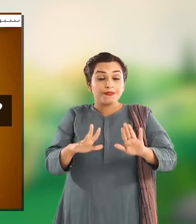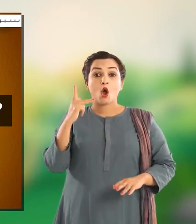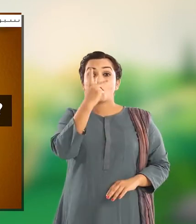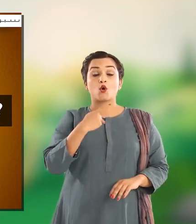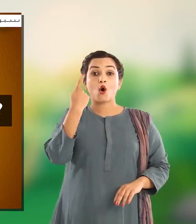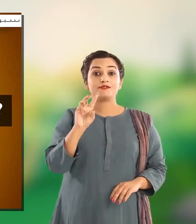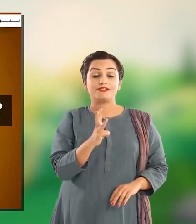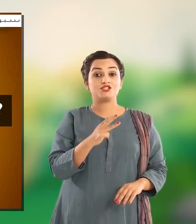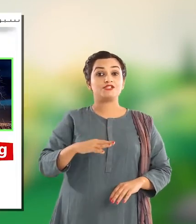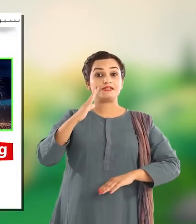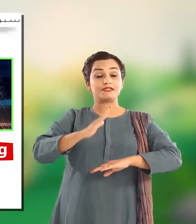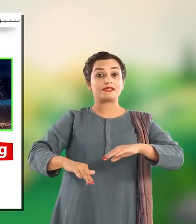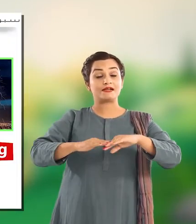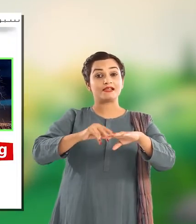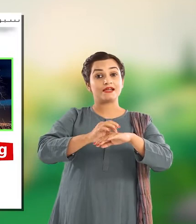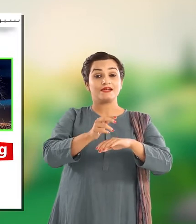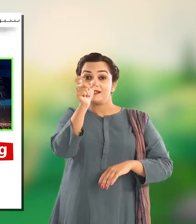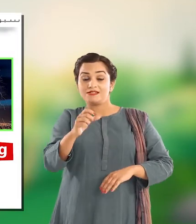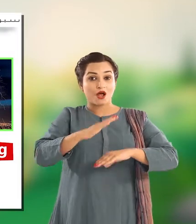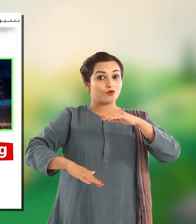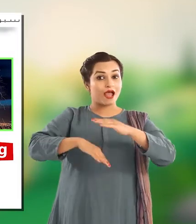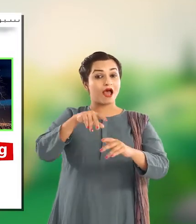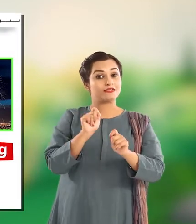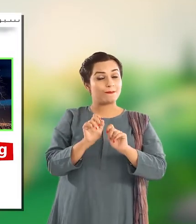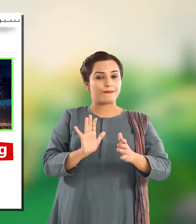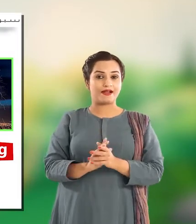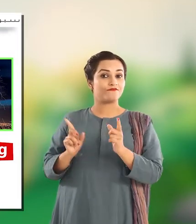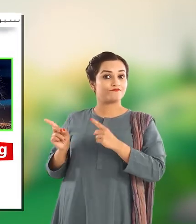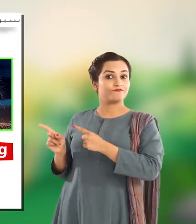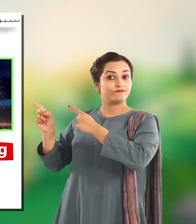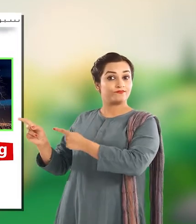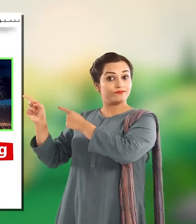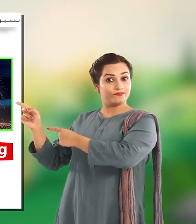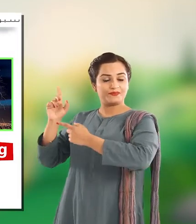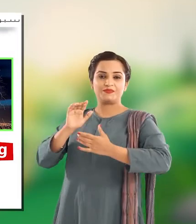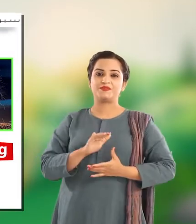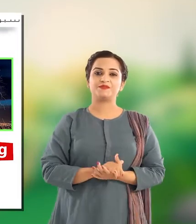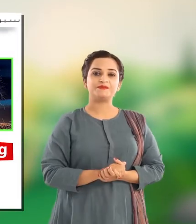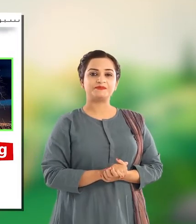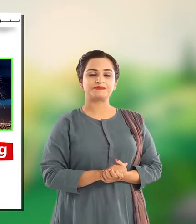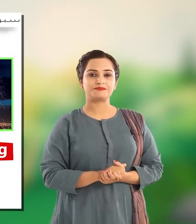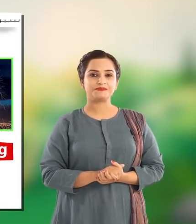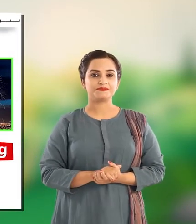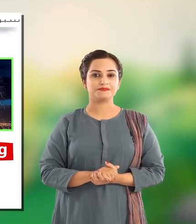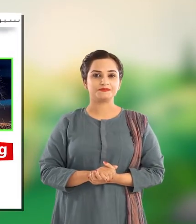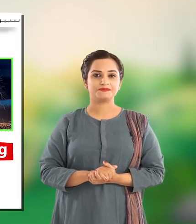man-made Identify the natural and man-made sources of light in the given pictures